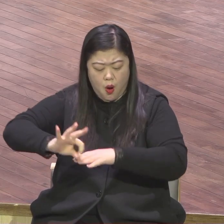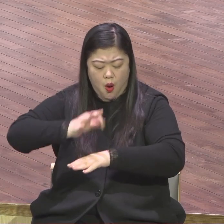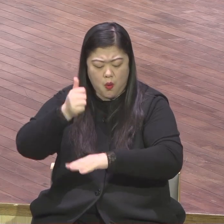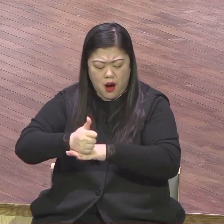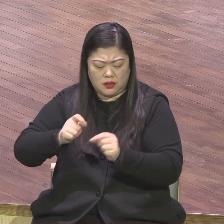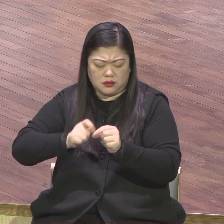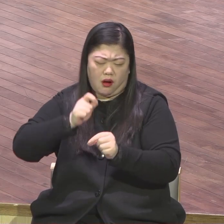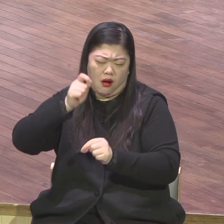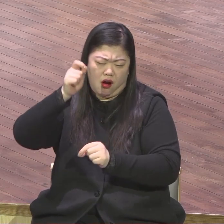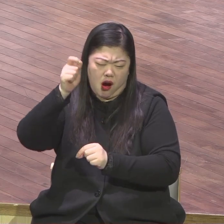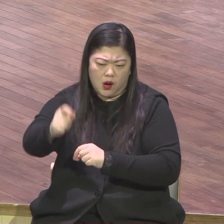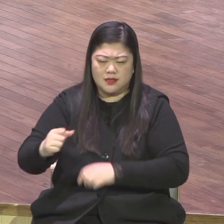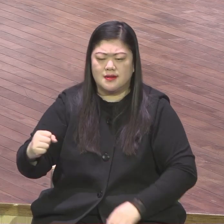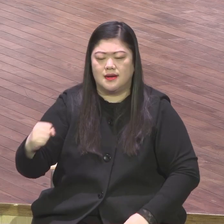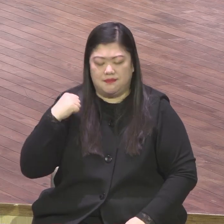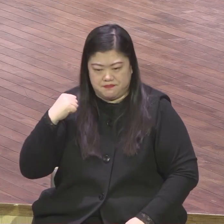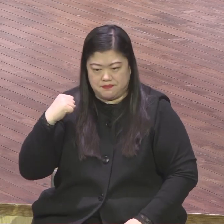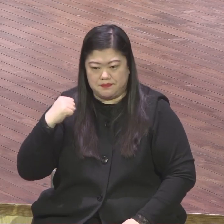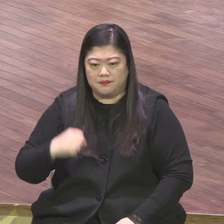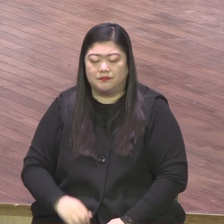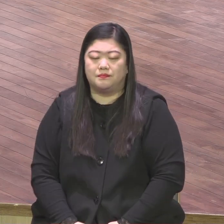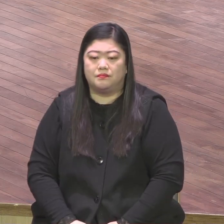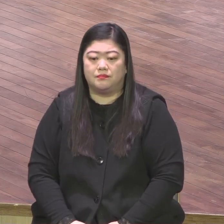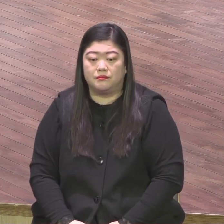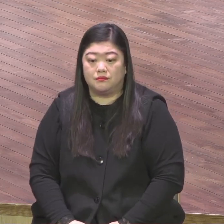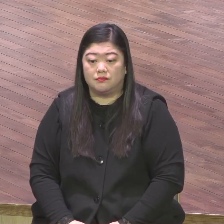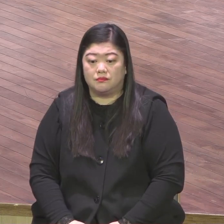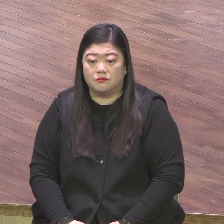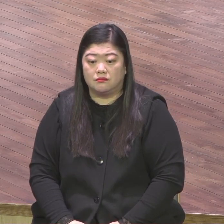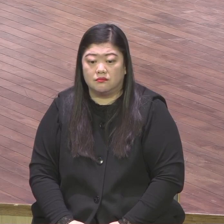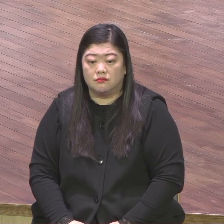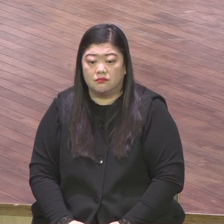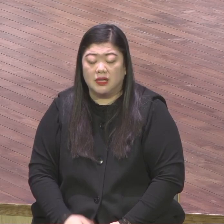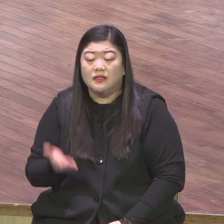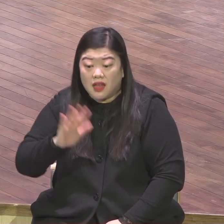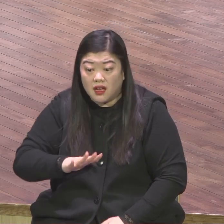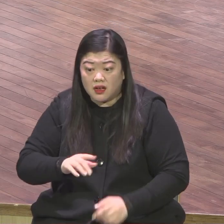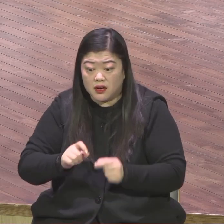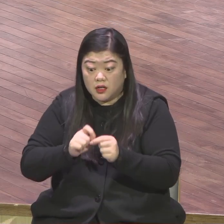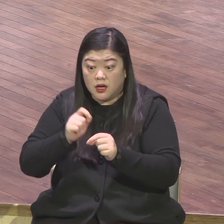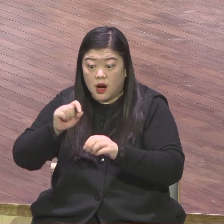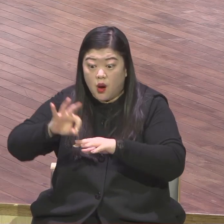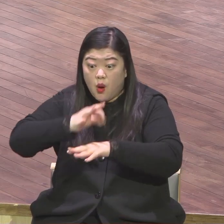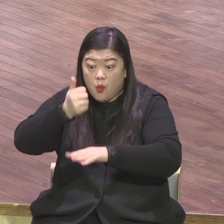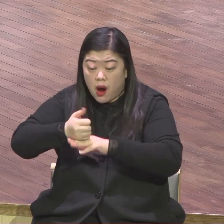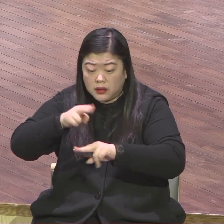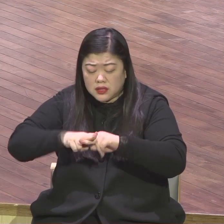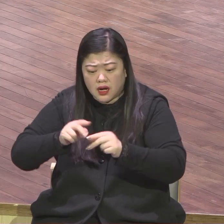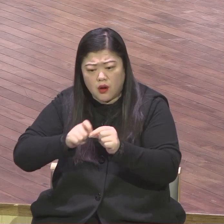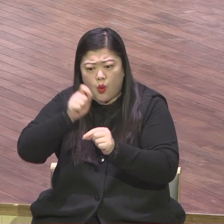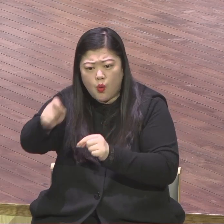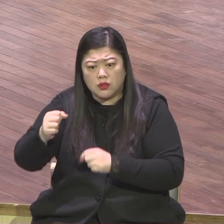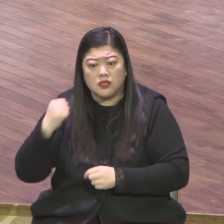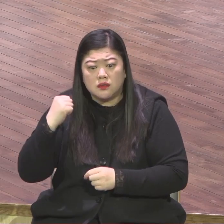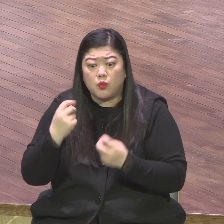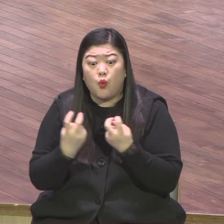경고하리라 그런데 이 은약이 유지되는 조건이 있었어요 하나님의 말씀대로 사느냐 안